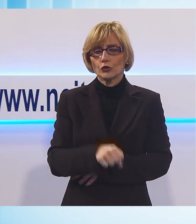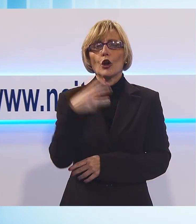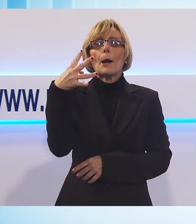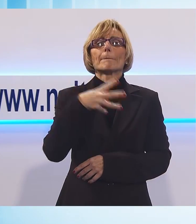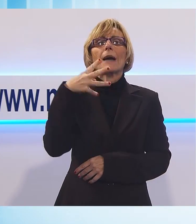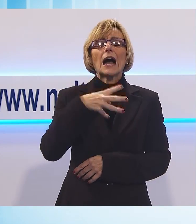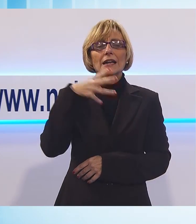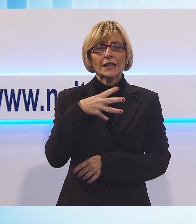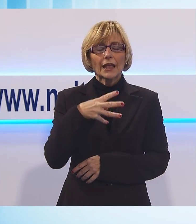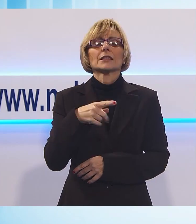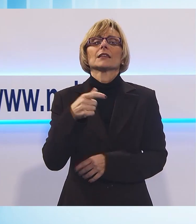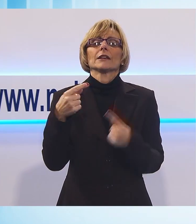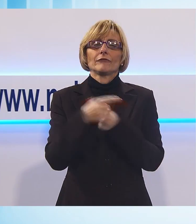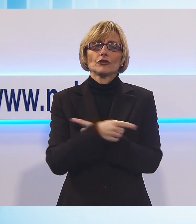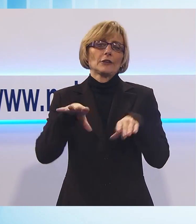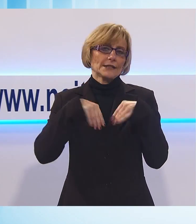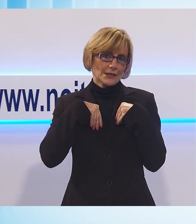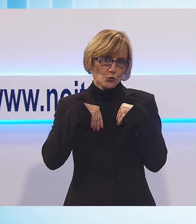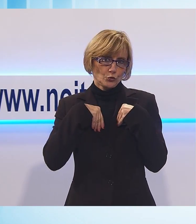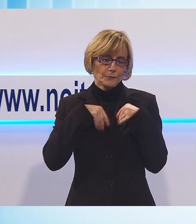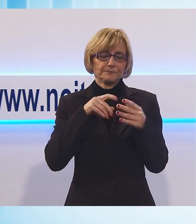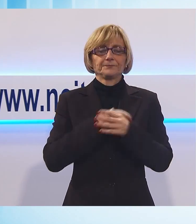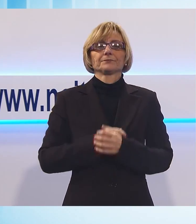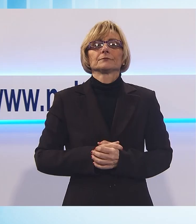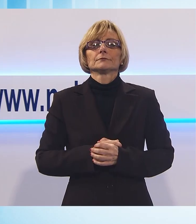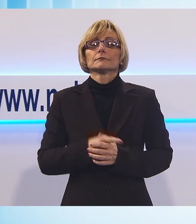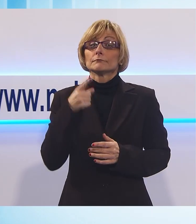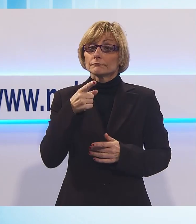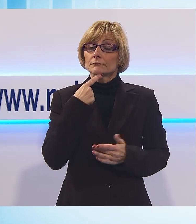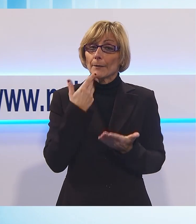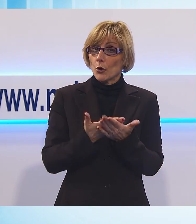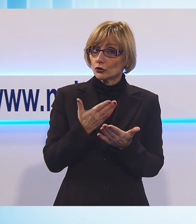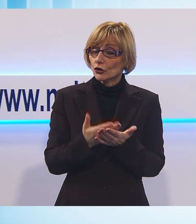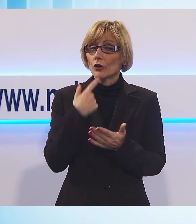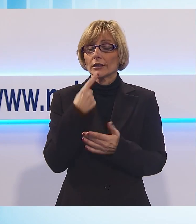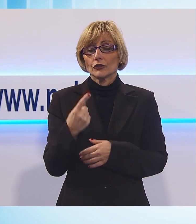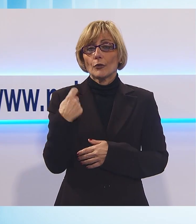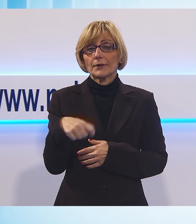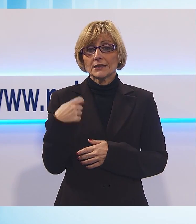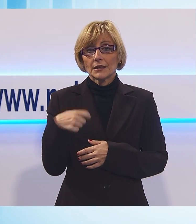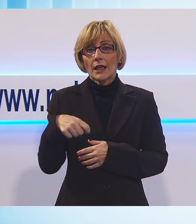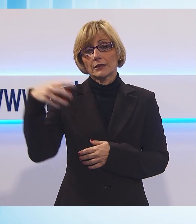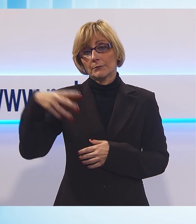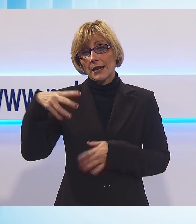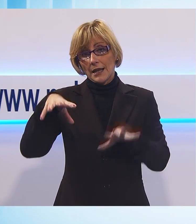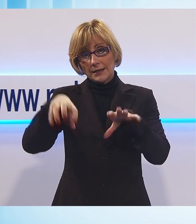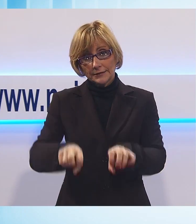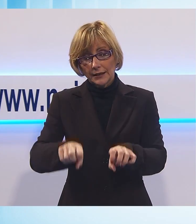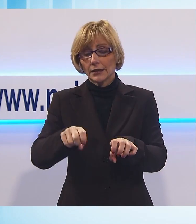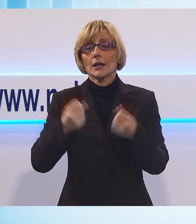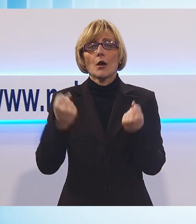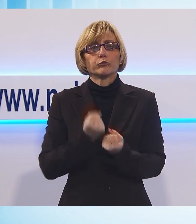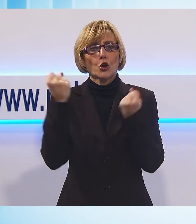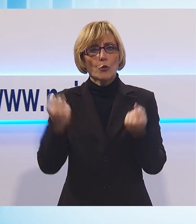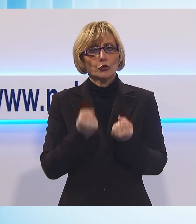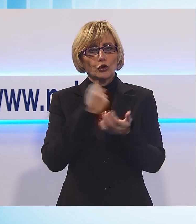sempre di alternativa civica, si è astenuto. La mozione impegna il Presidente della provincia Luca Menesini a farsi promotore delle intenzioni del